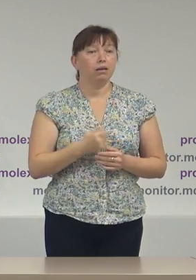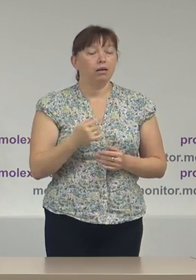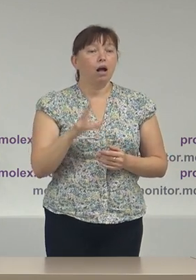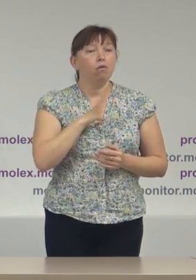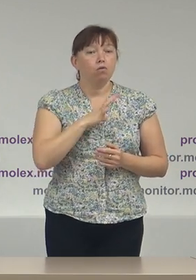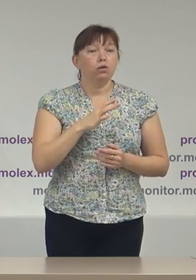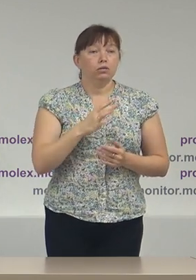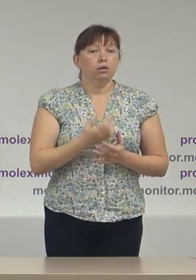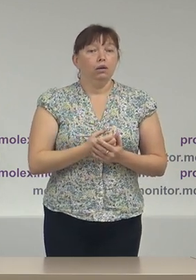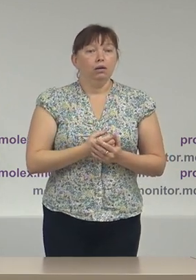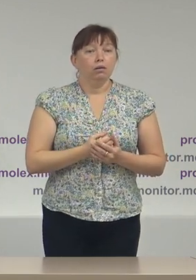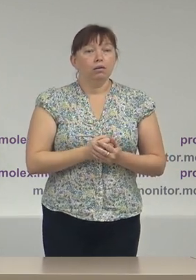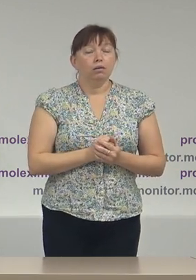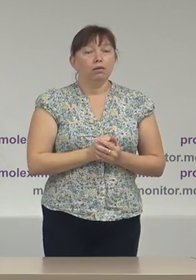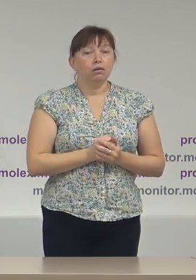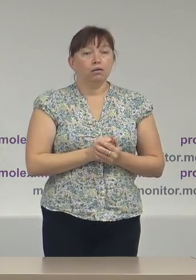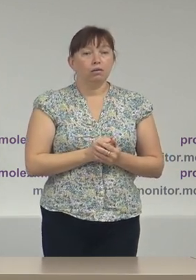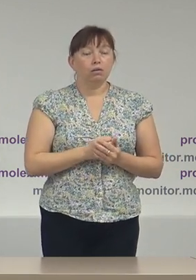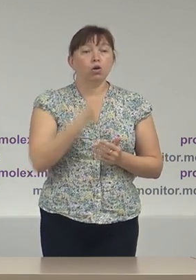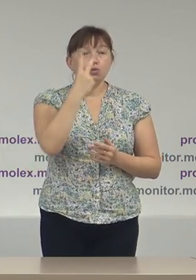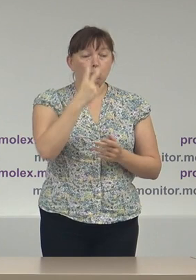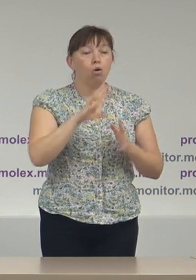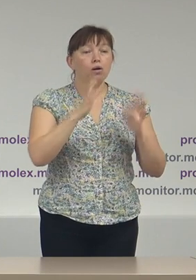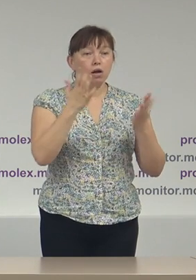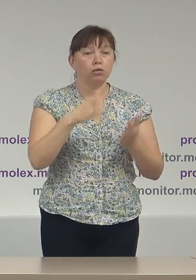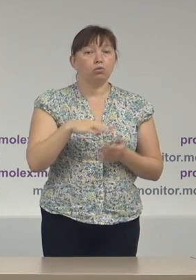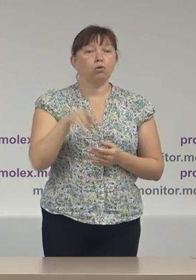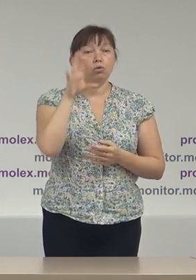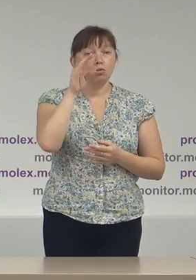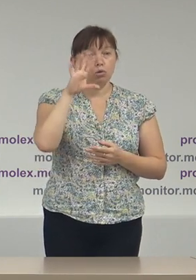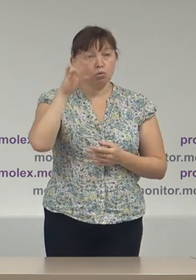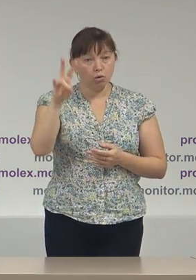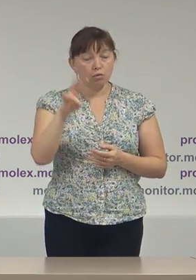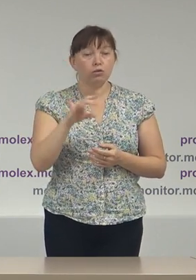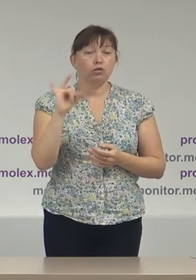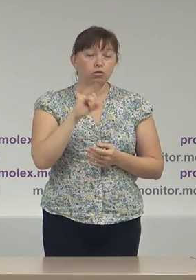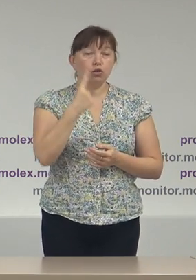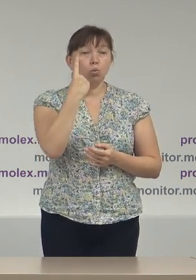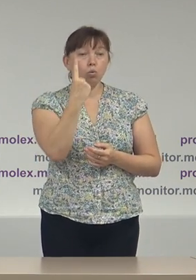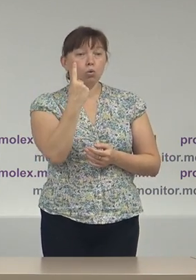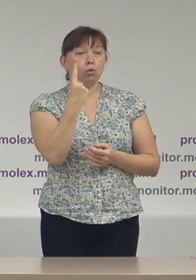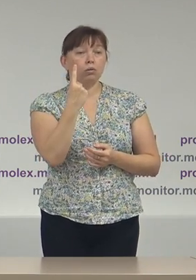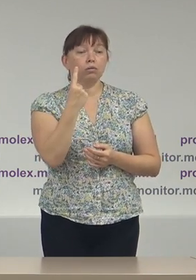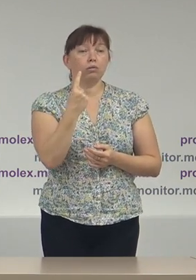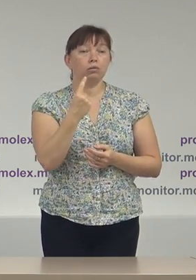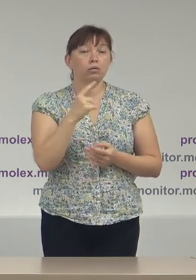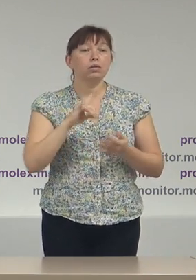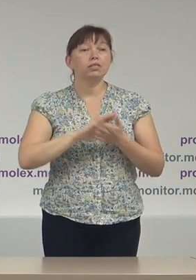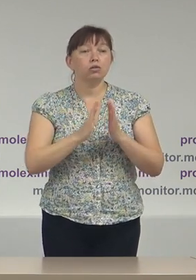potențiali concurenții electorali, două cazuri vizează domnul Dodon și o situație vizând